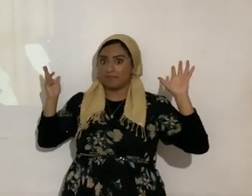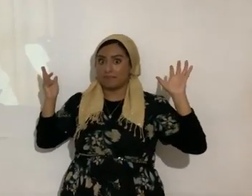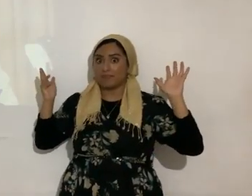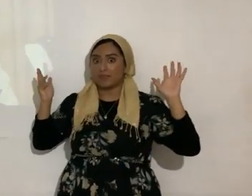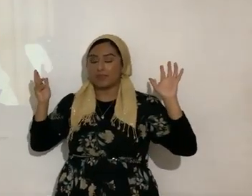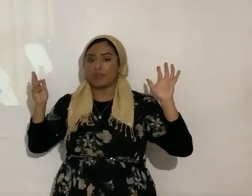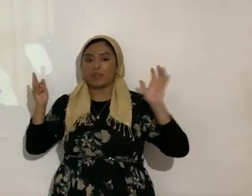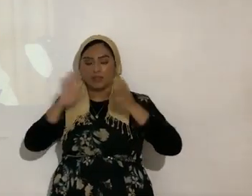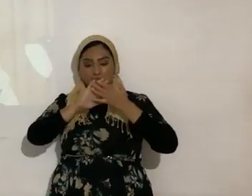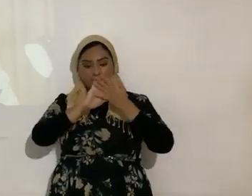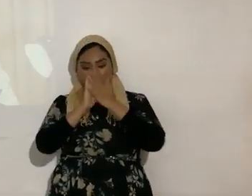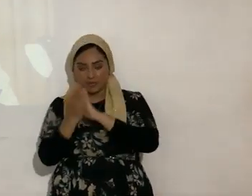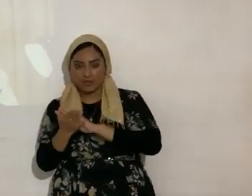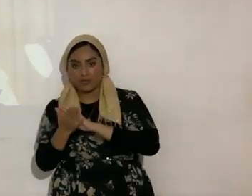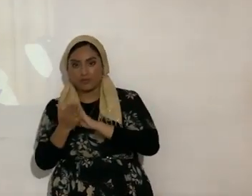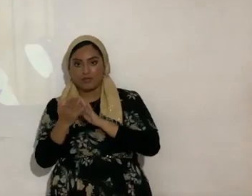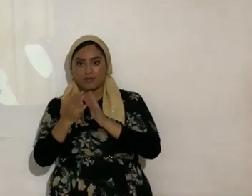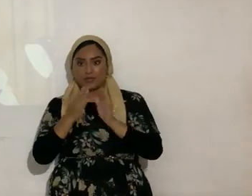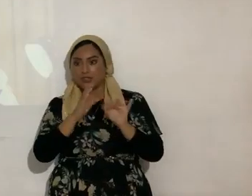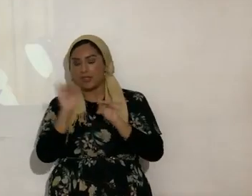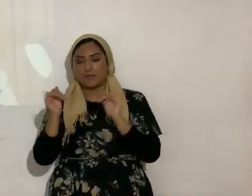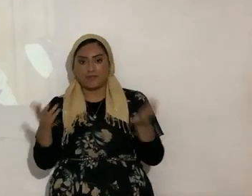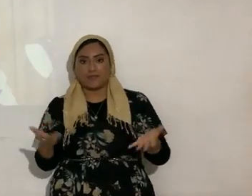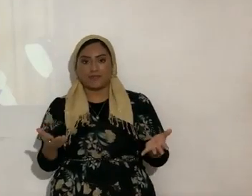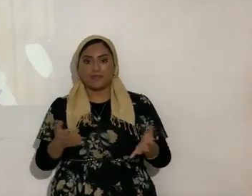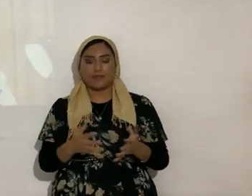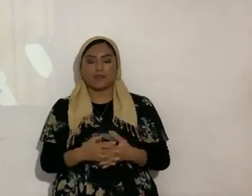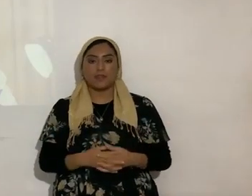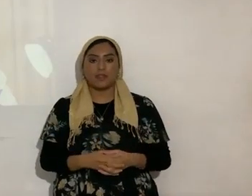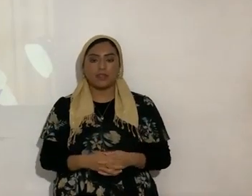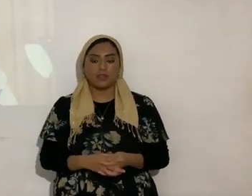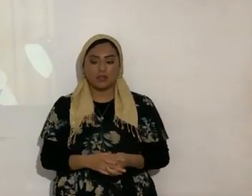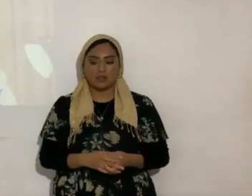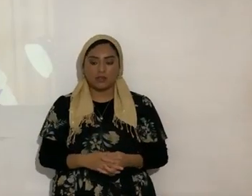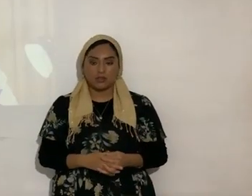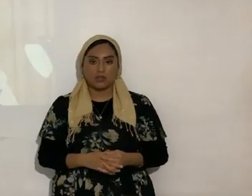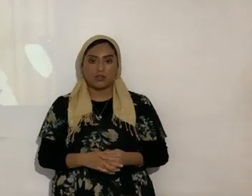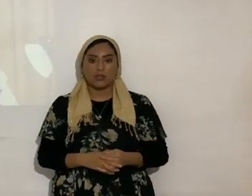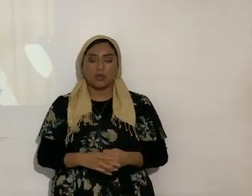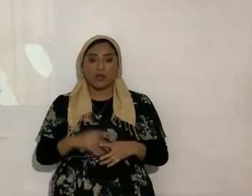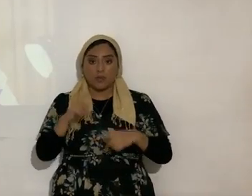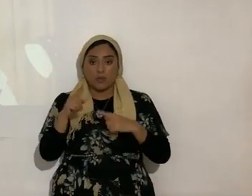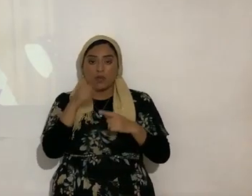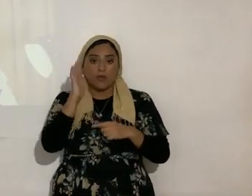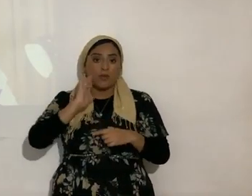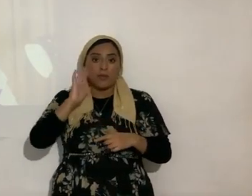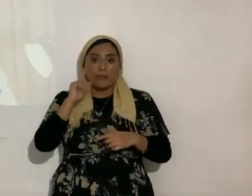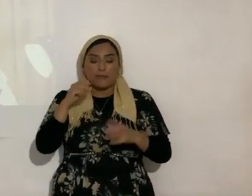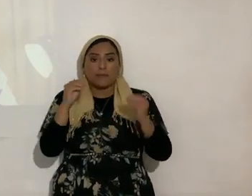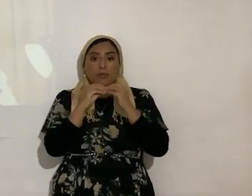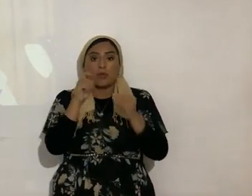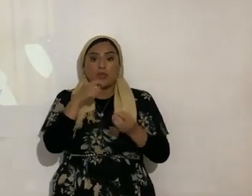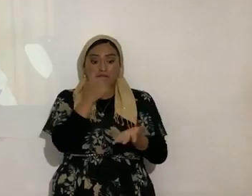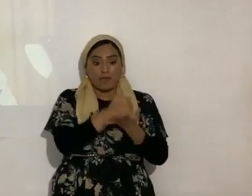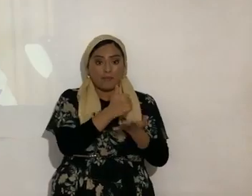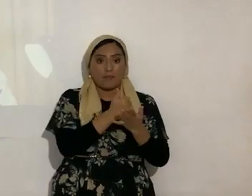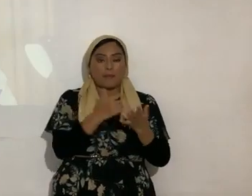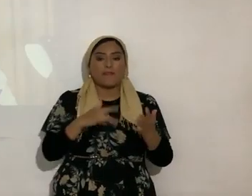traspólalo a mil cosas si o no mientras más necesitabas ayuda más sólo te encontrabas